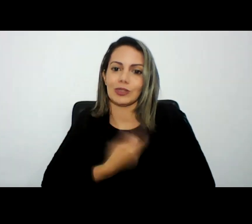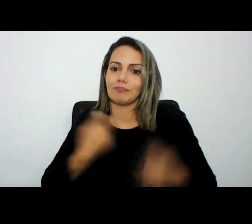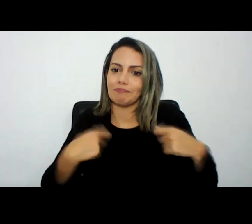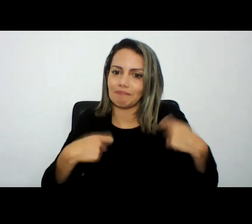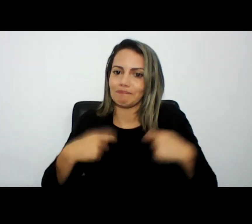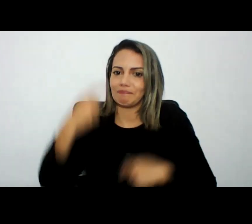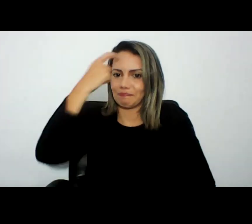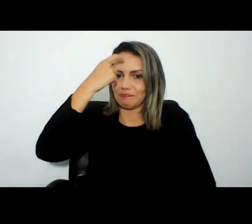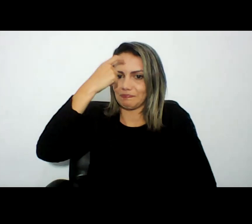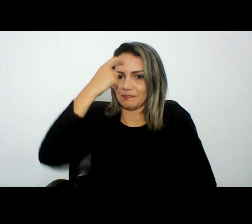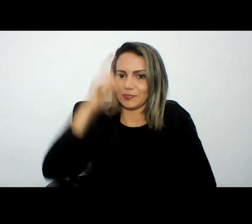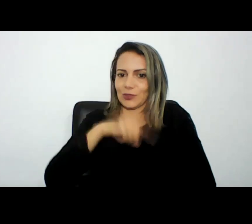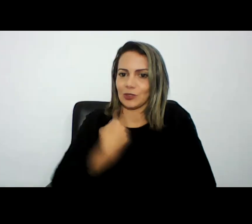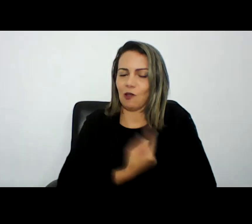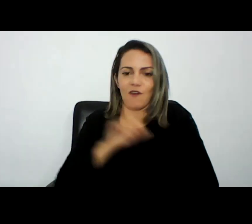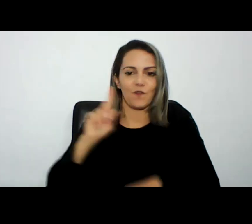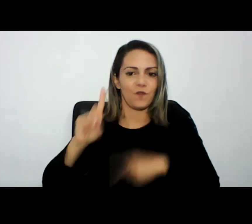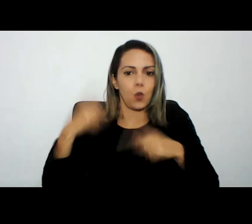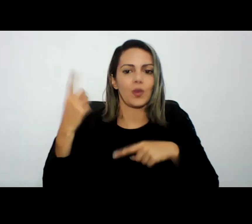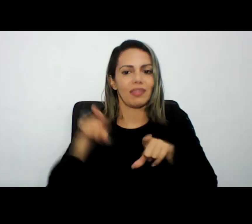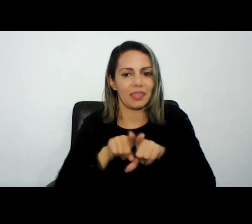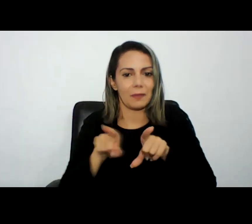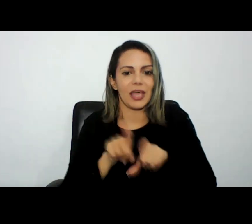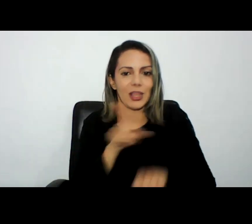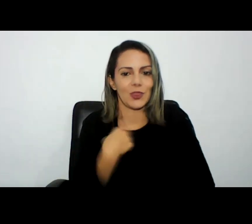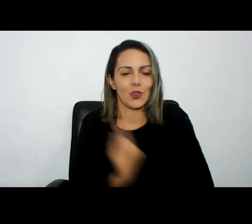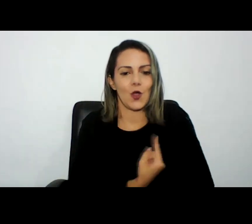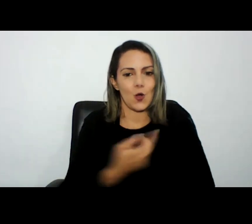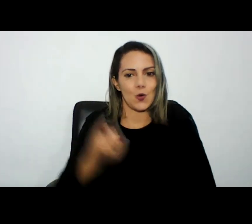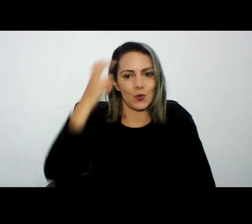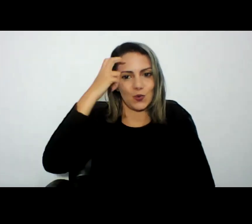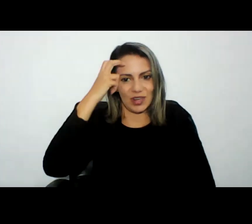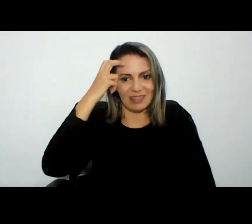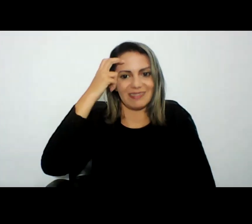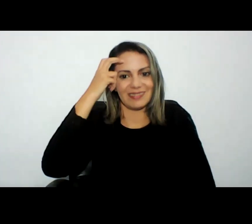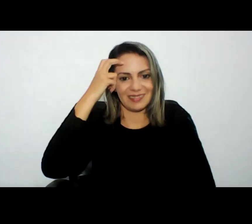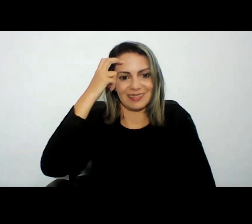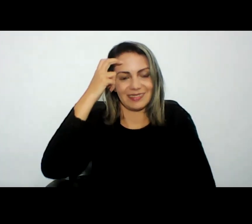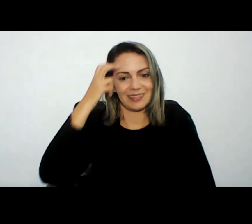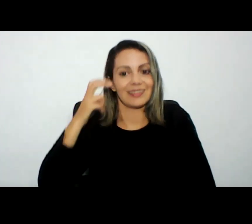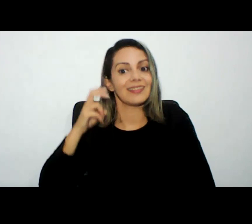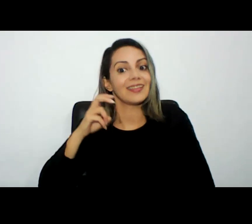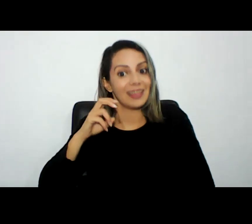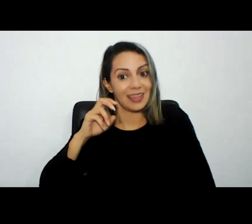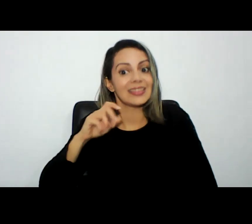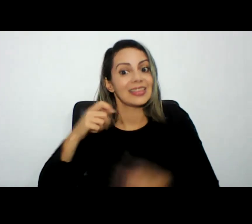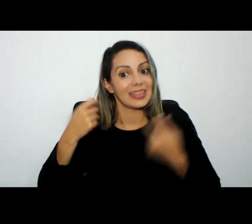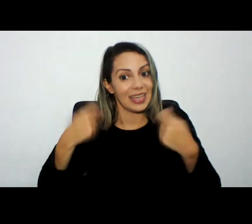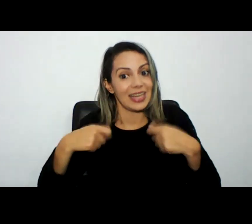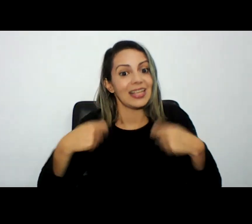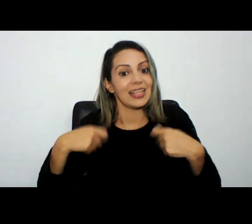e a nossa cultura mesmo de tratamento para entender que há necessidade de